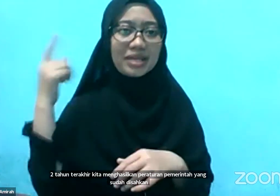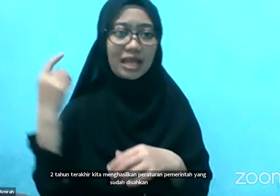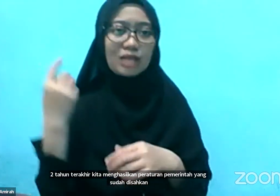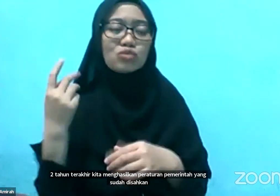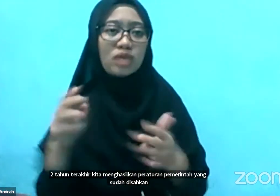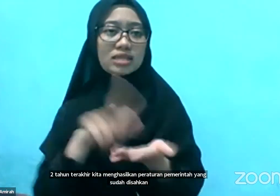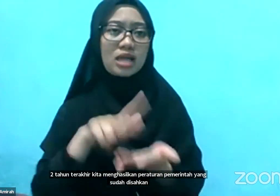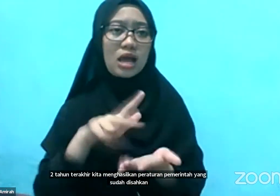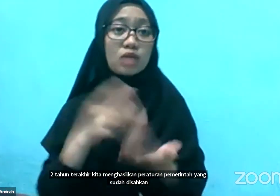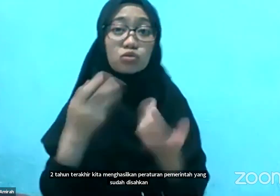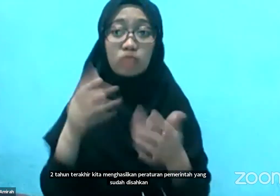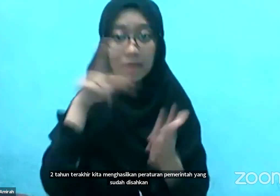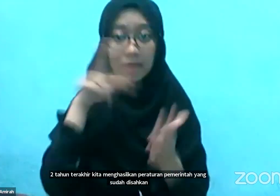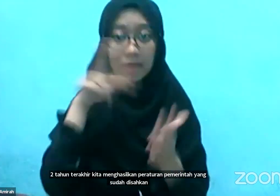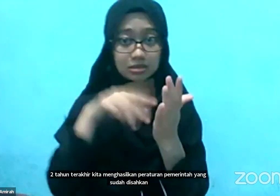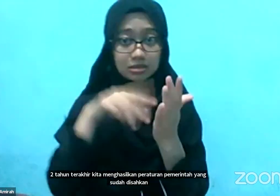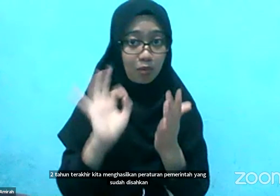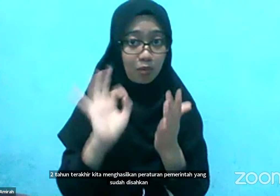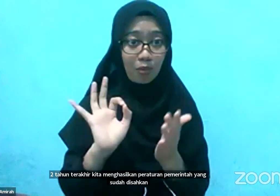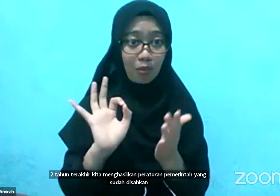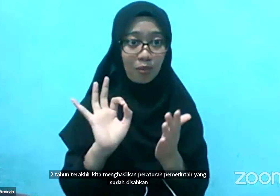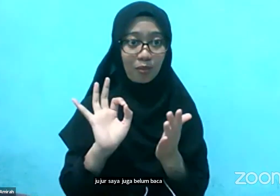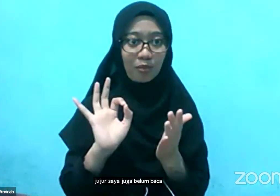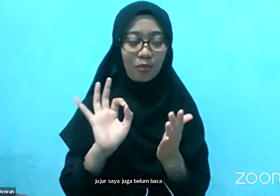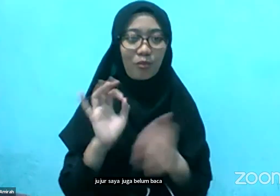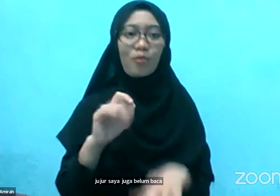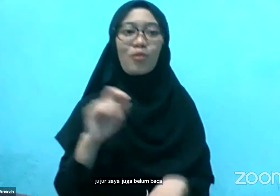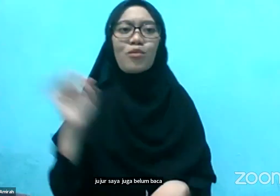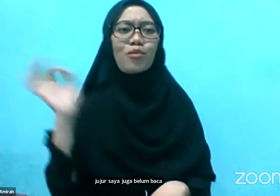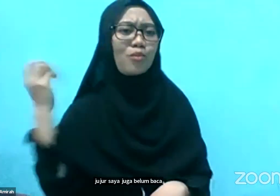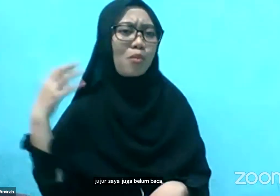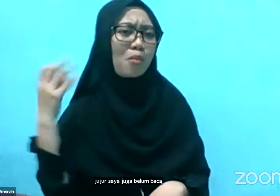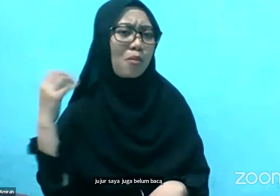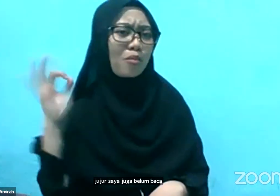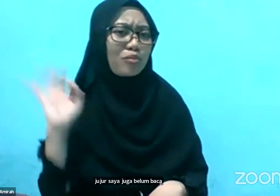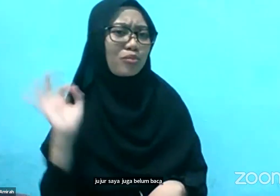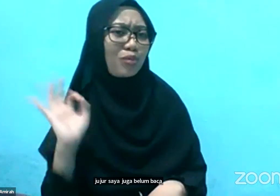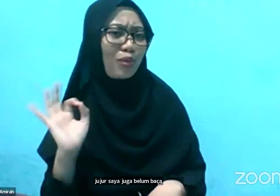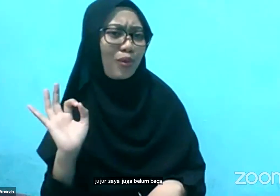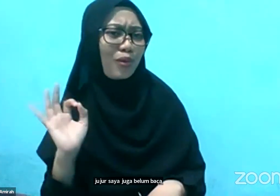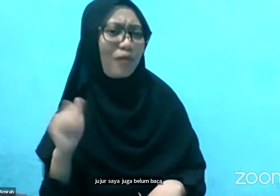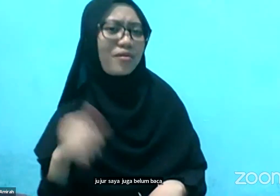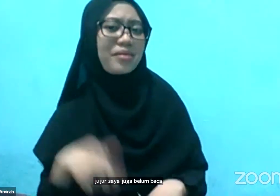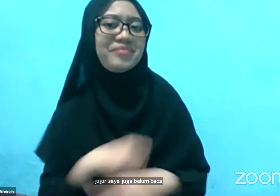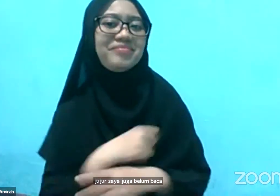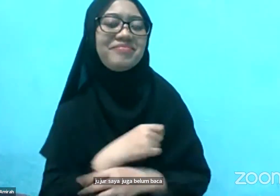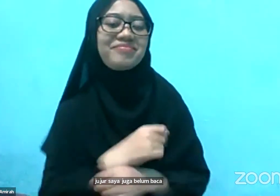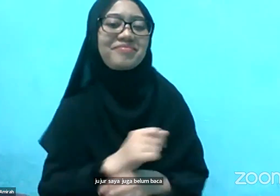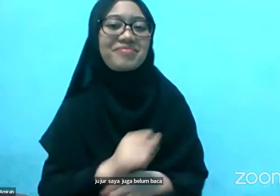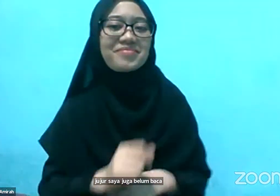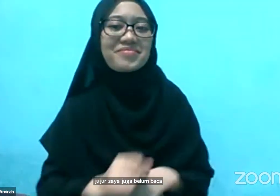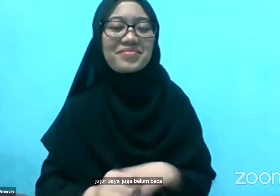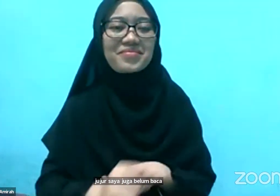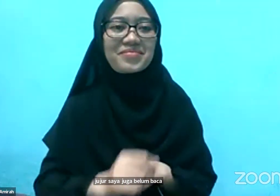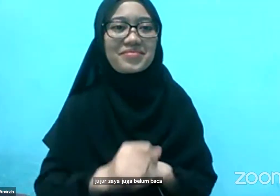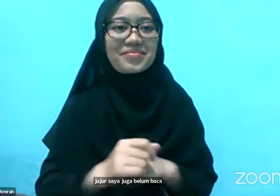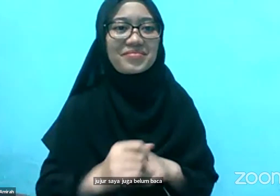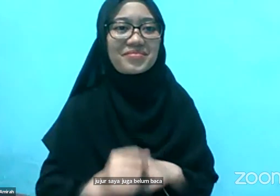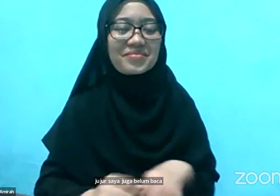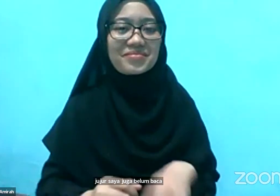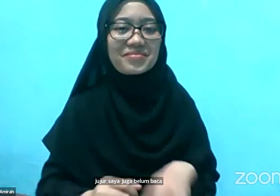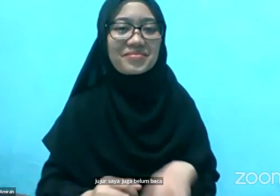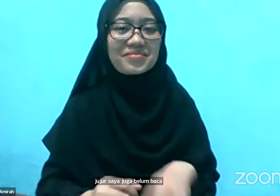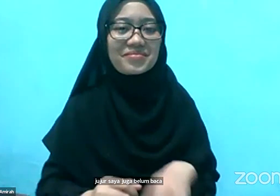Bukan Bukan apa-apa khawatirnya Apa masih salah ketik Menrepot Kalau dibalikin lagi